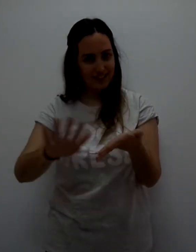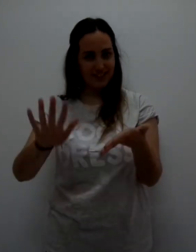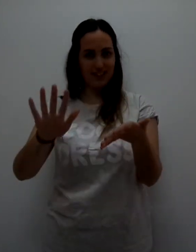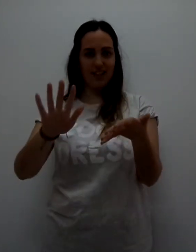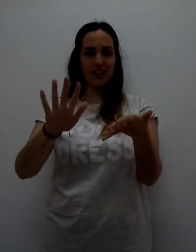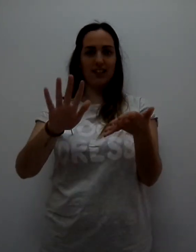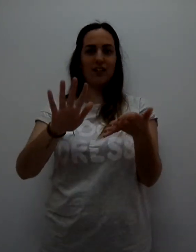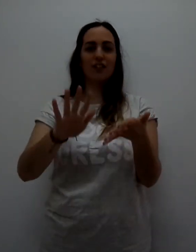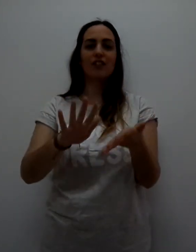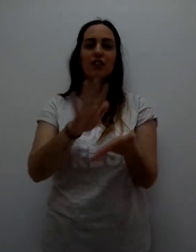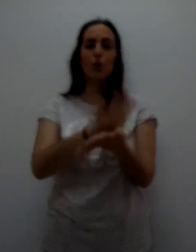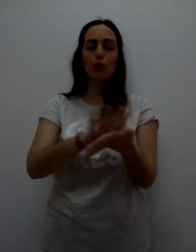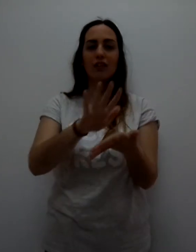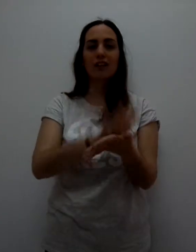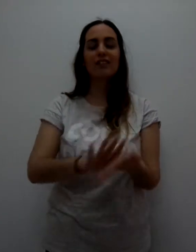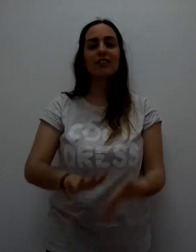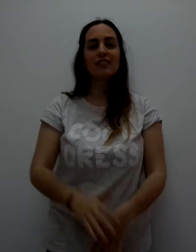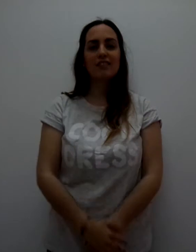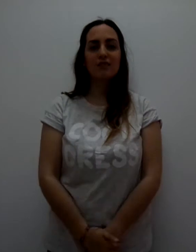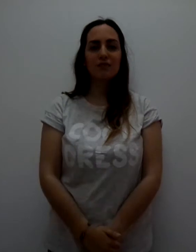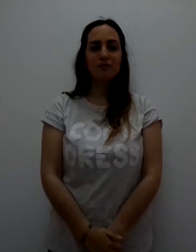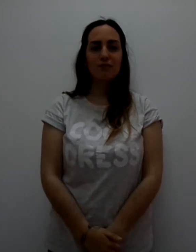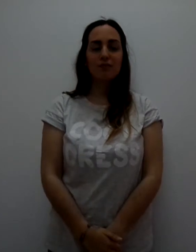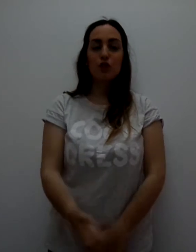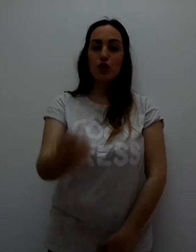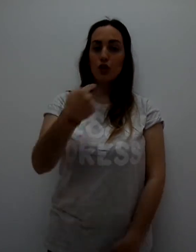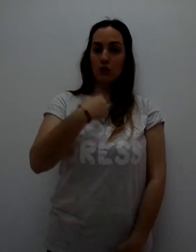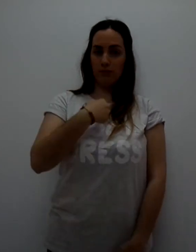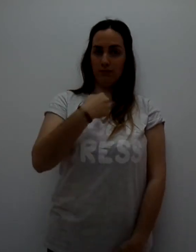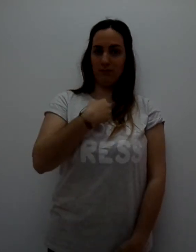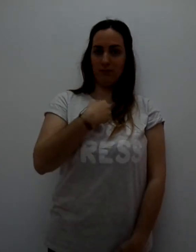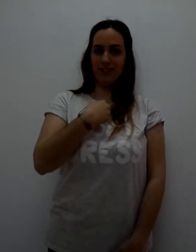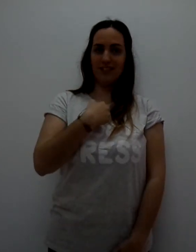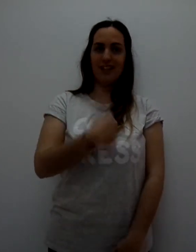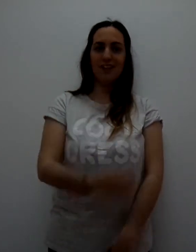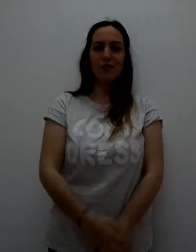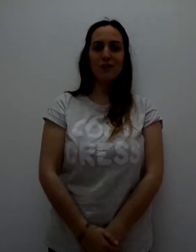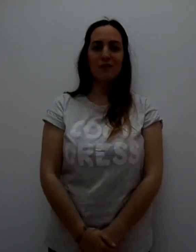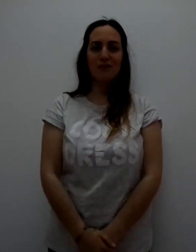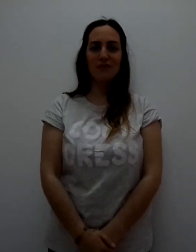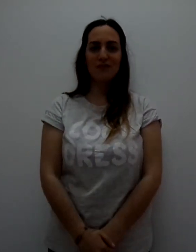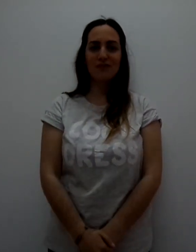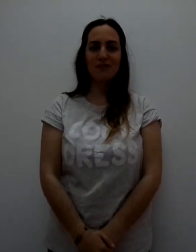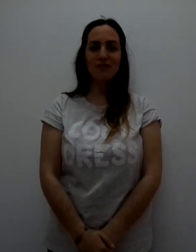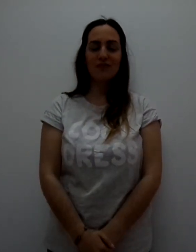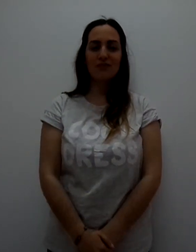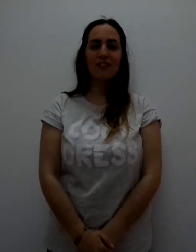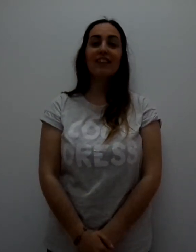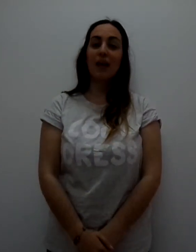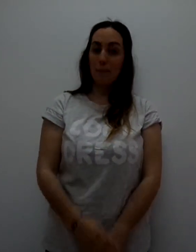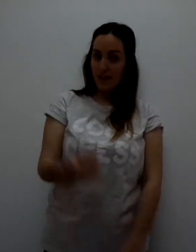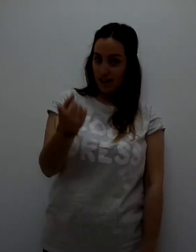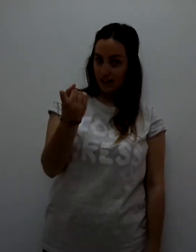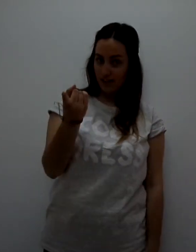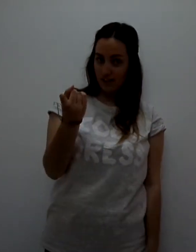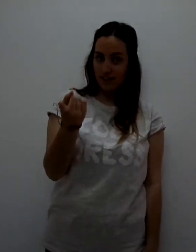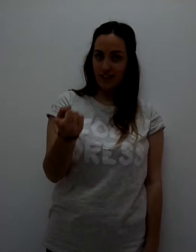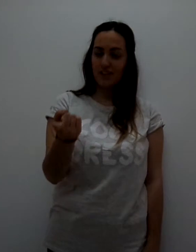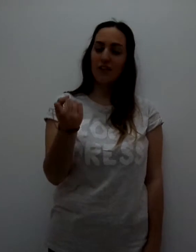Tranquila. Se juntan. Yo. Me señalo. También. El índice.